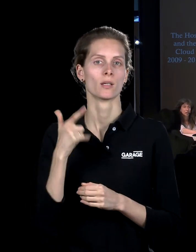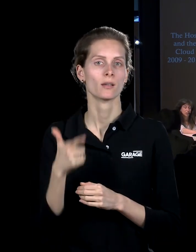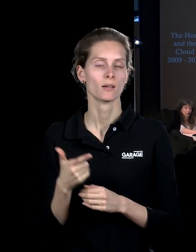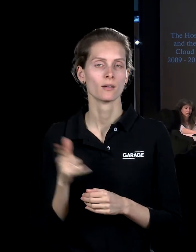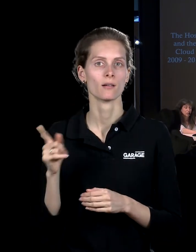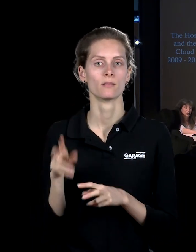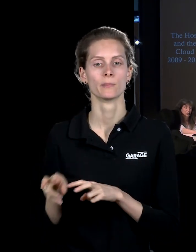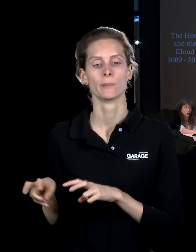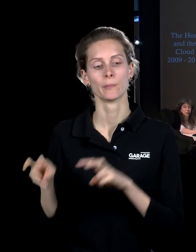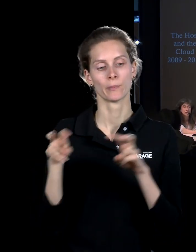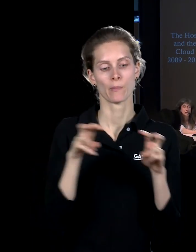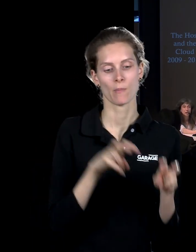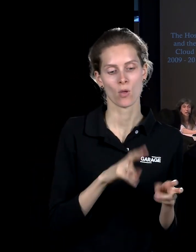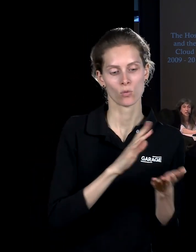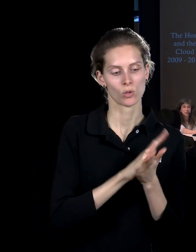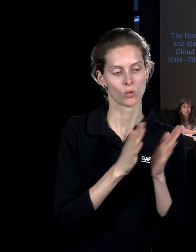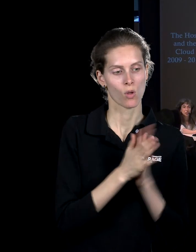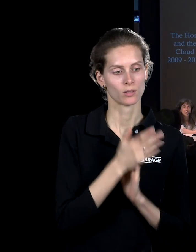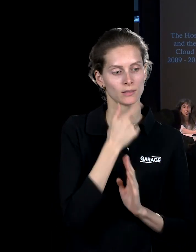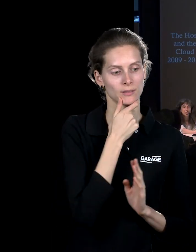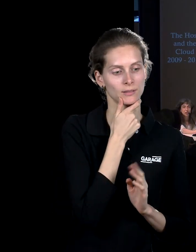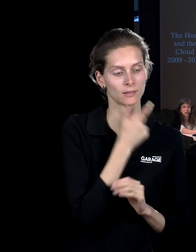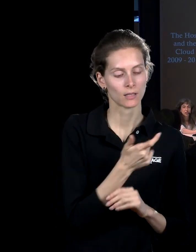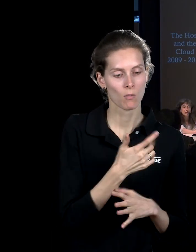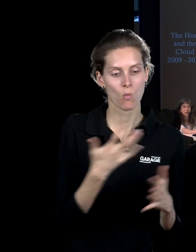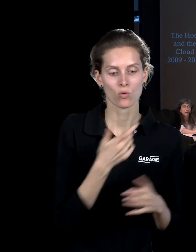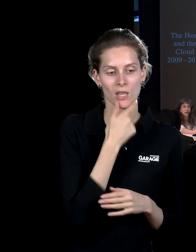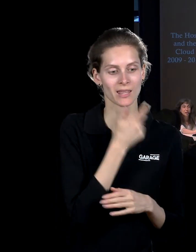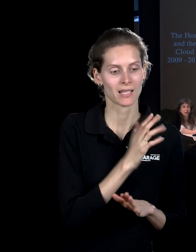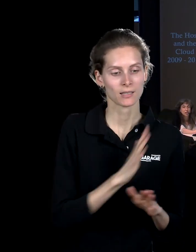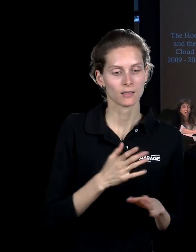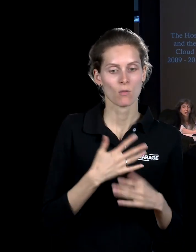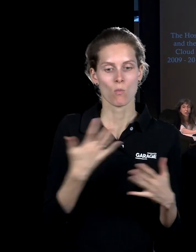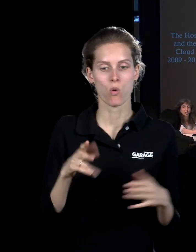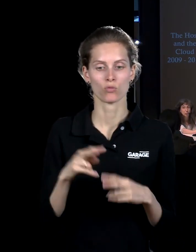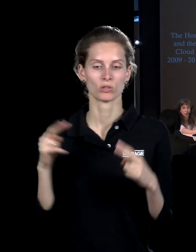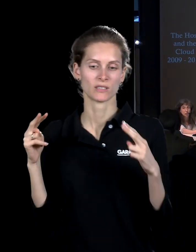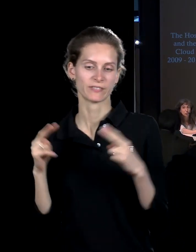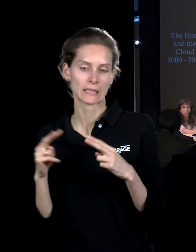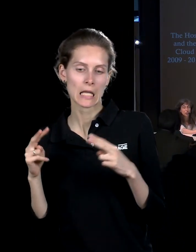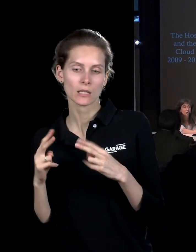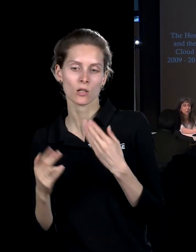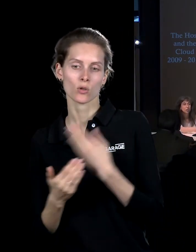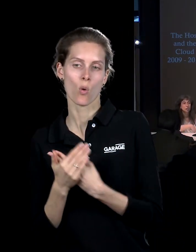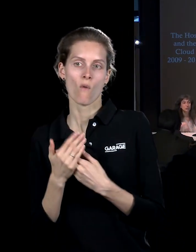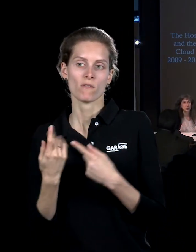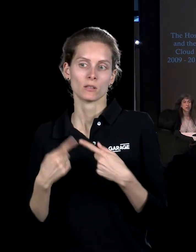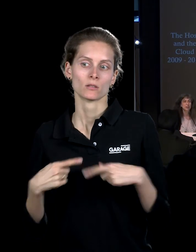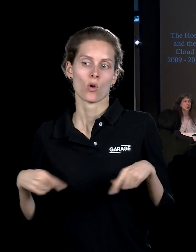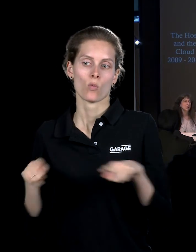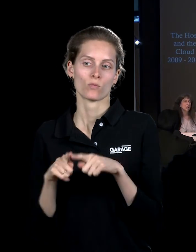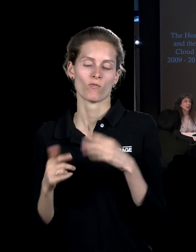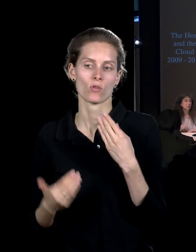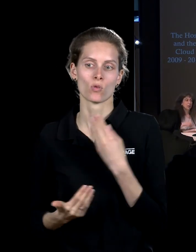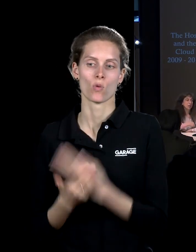к этой ситуации зрителей, которые больше не зрители, а свидетели, к созданию нового сообщества, нового ритуала и новой